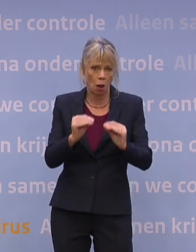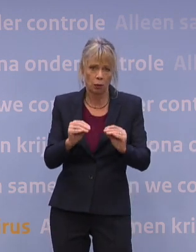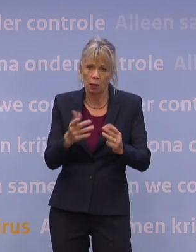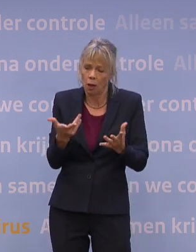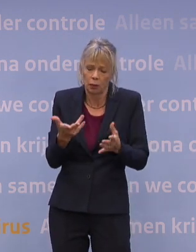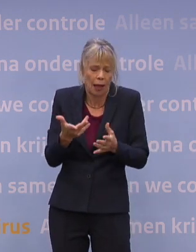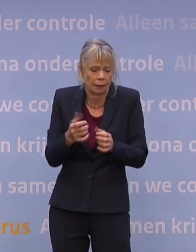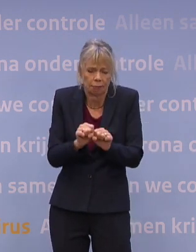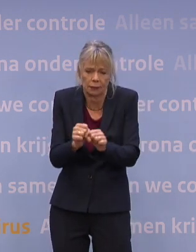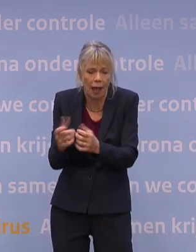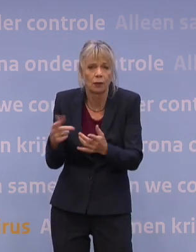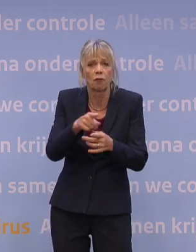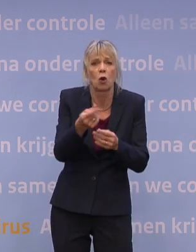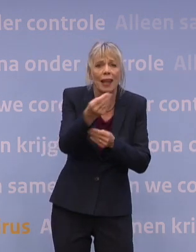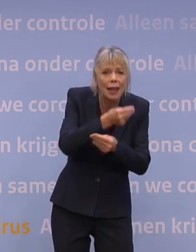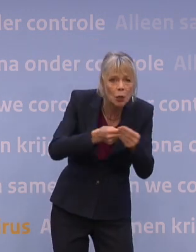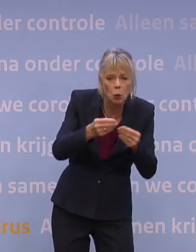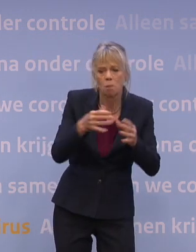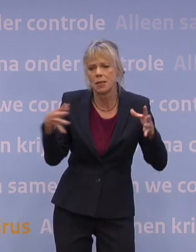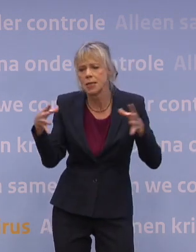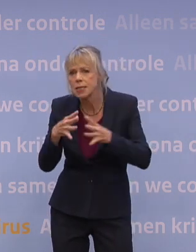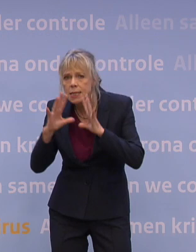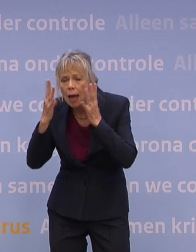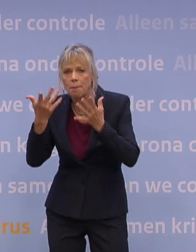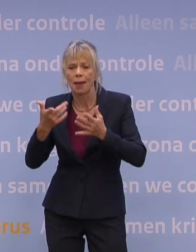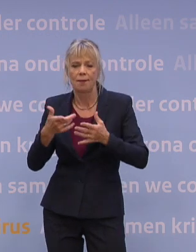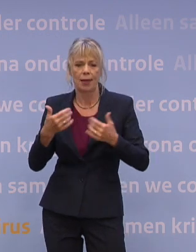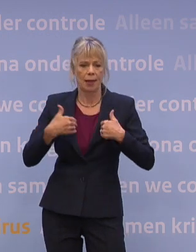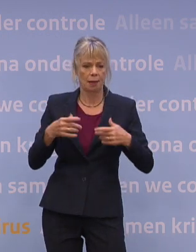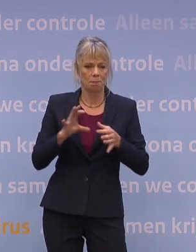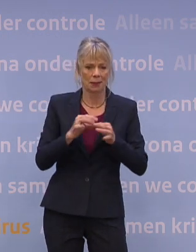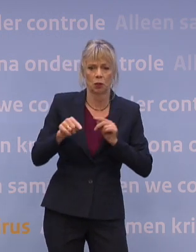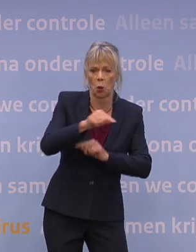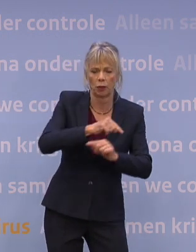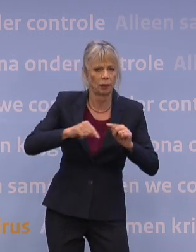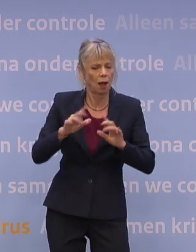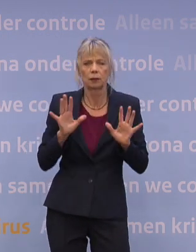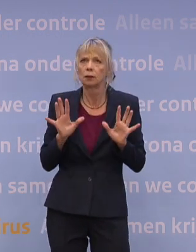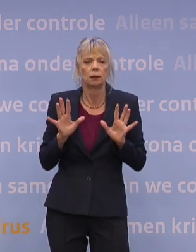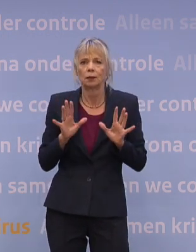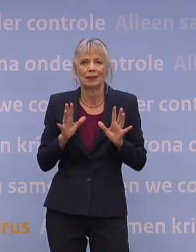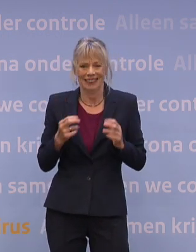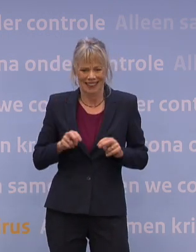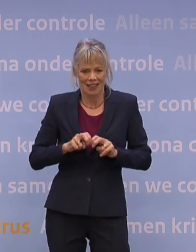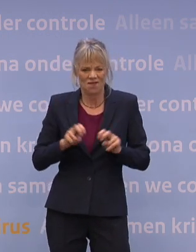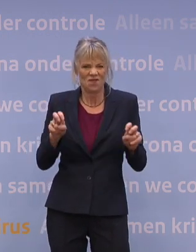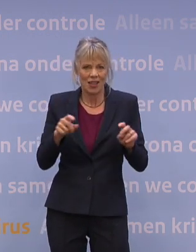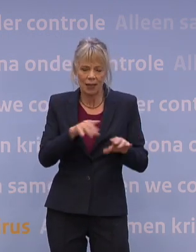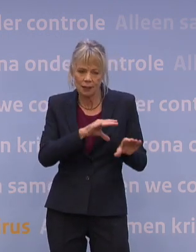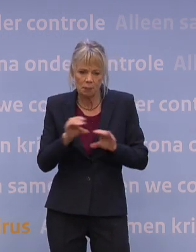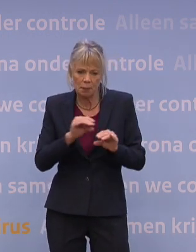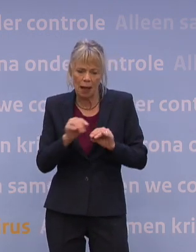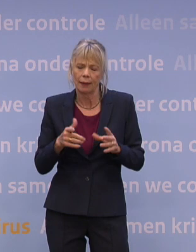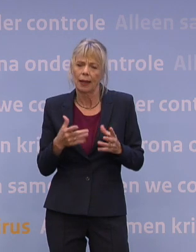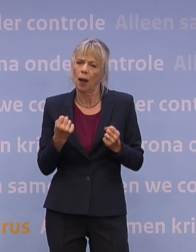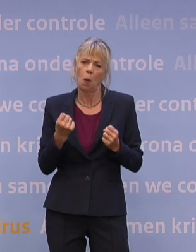voor van alles en nog wat, voor de economie, voor de samenleving, voor de contacten tussen mensen. Dat virus heeft erin gehakt met de maatregelen net zo, minstens